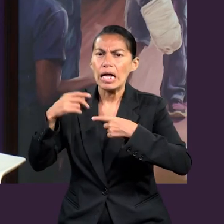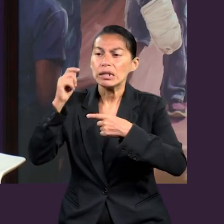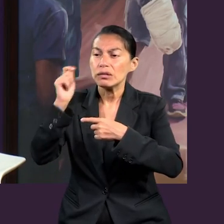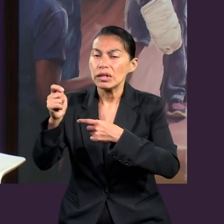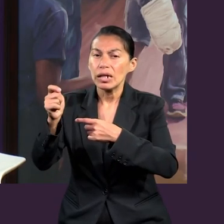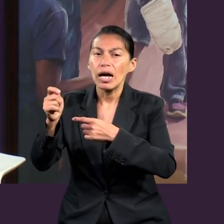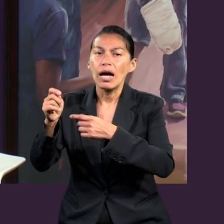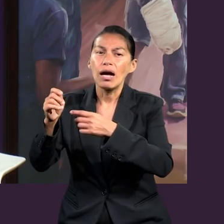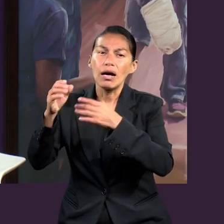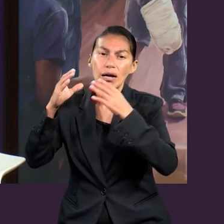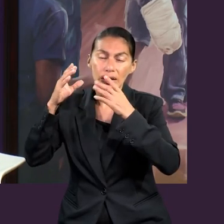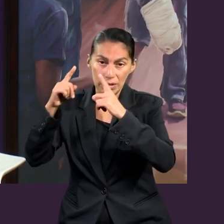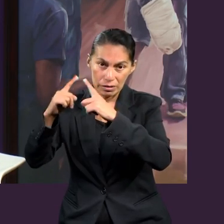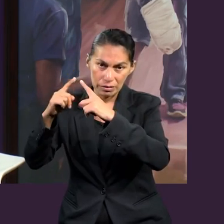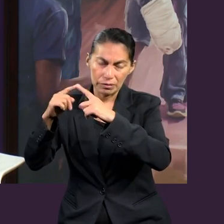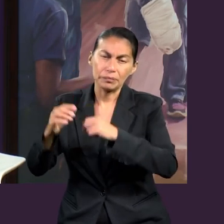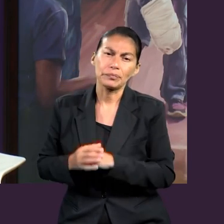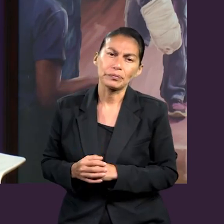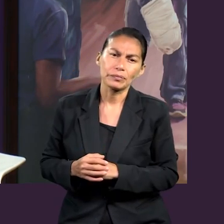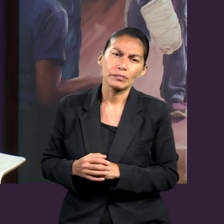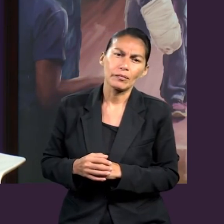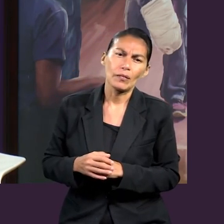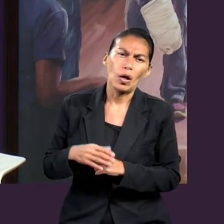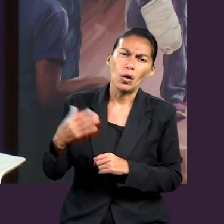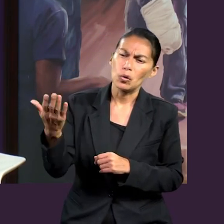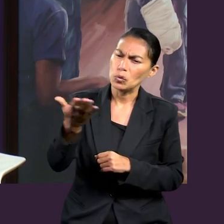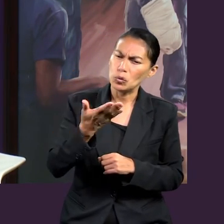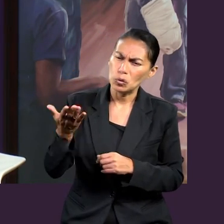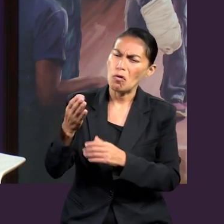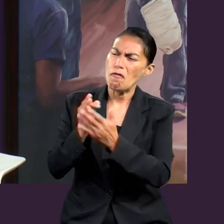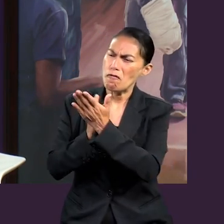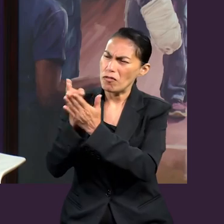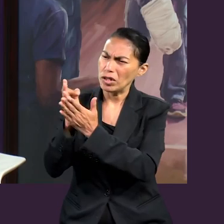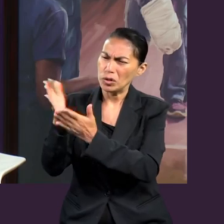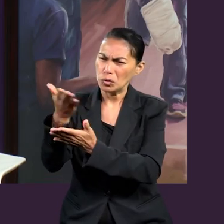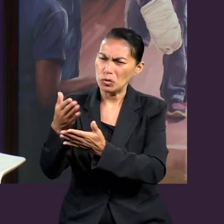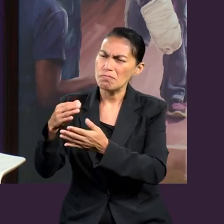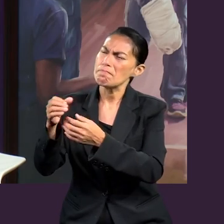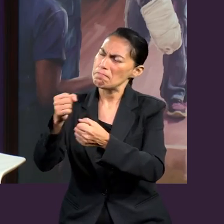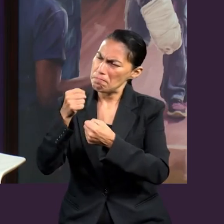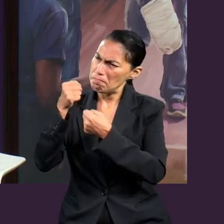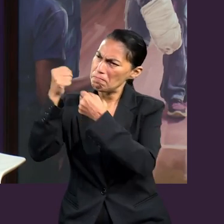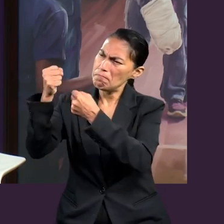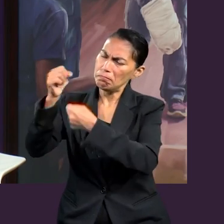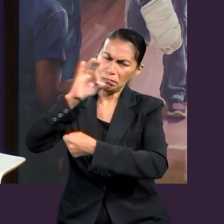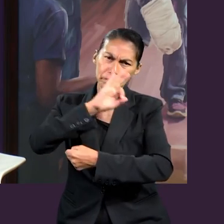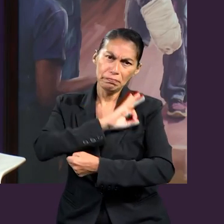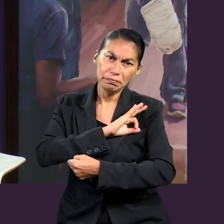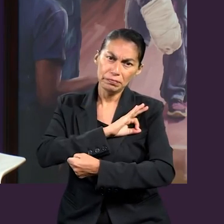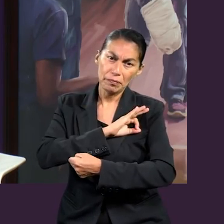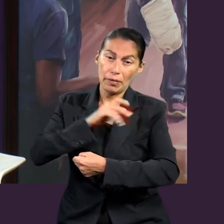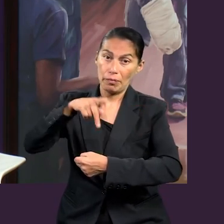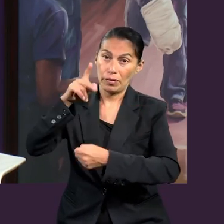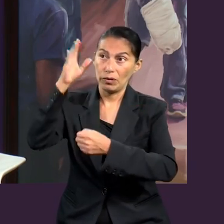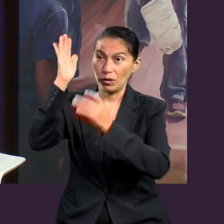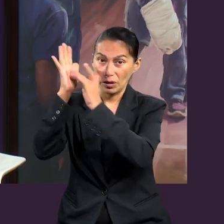que se mencionaba, ¿no? De que vayamos con una base sólida de quién es quien la fundó.